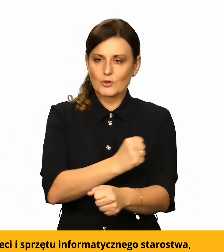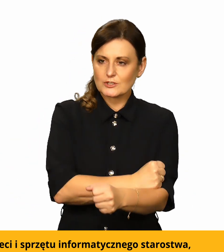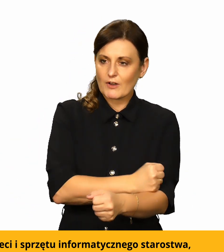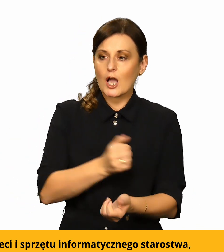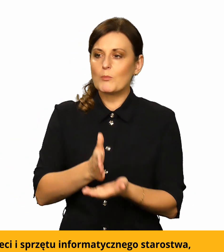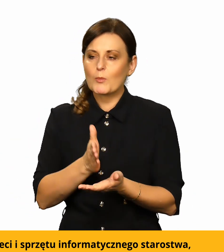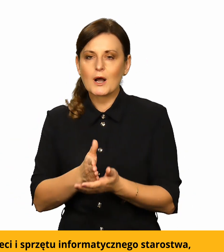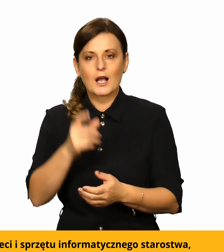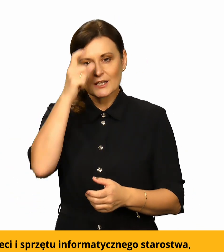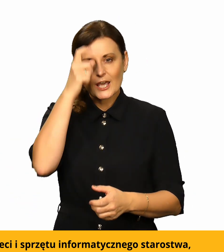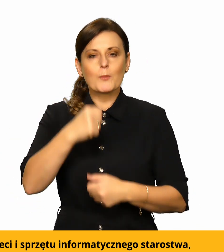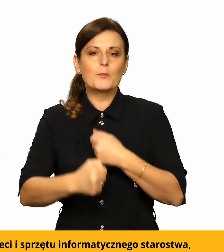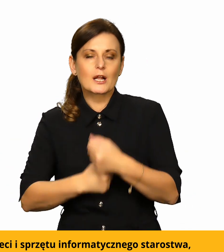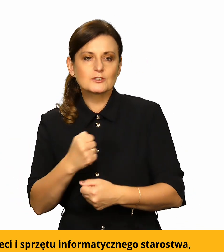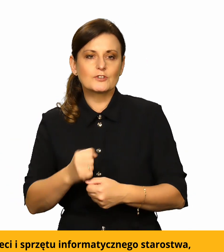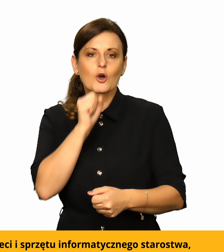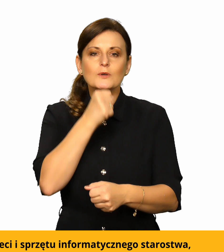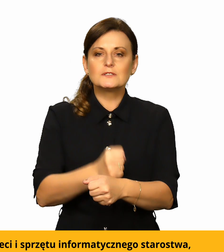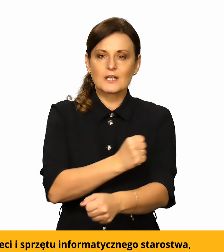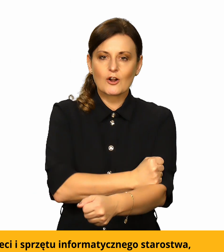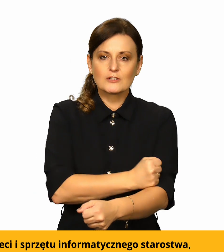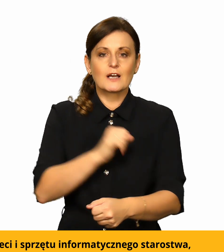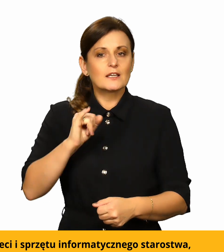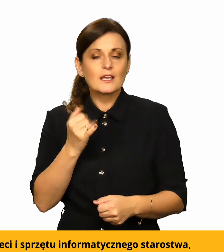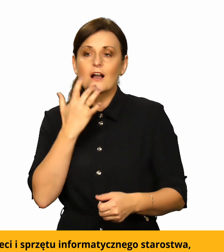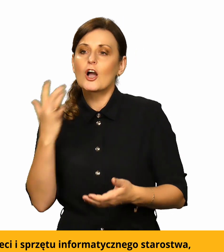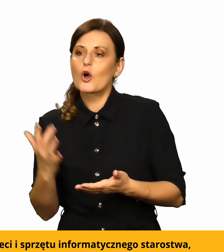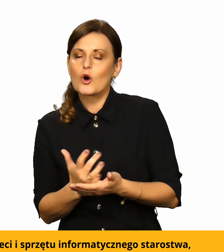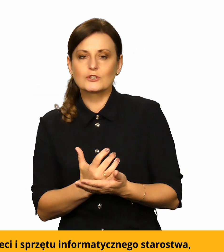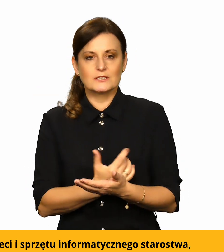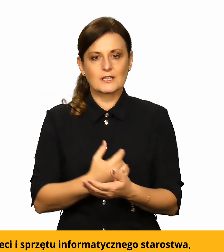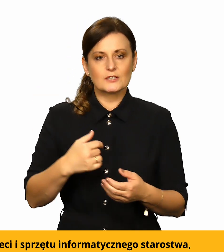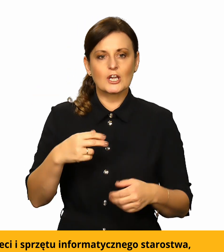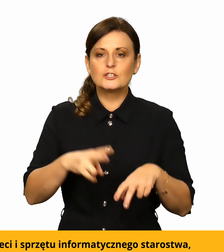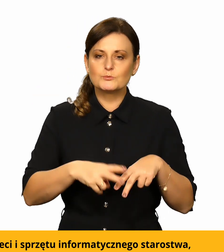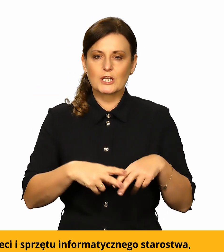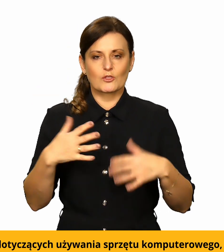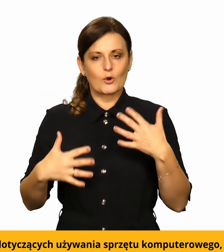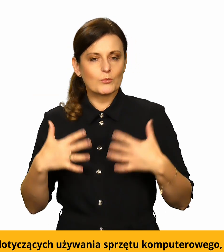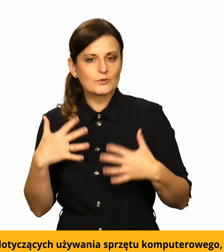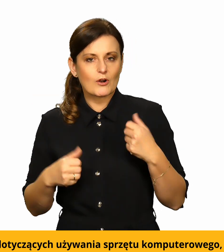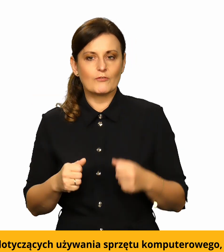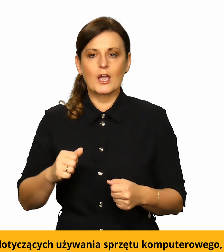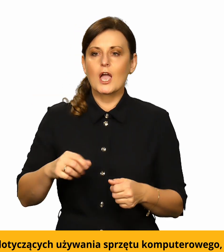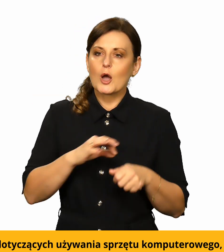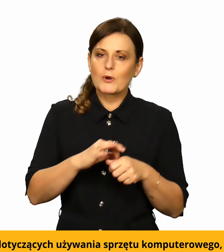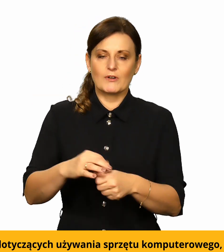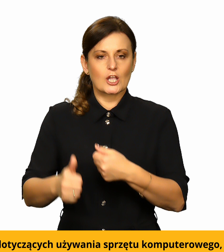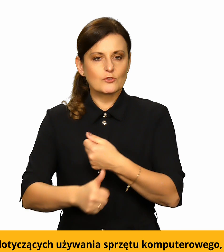pracownikom starostwa w korzystaniu ze sprzętu komputerowego, prowadzenie dokumentów dotyczących